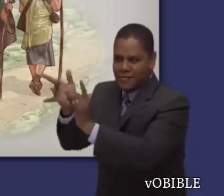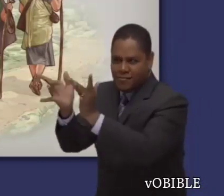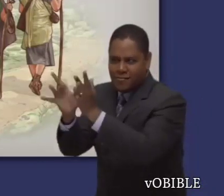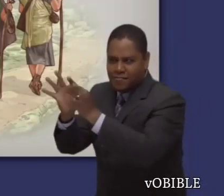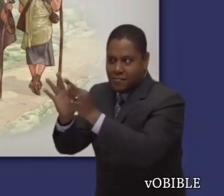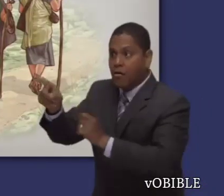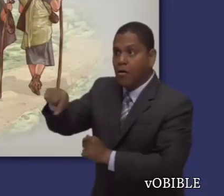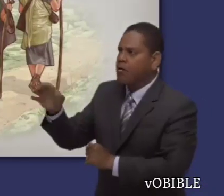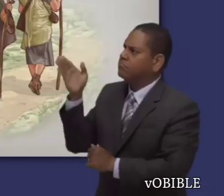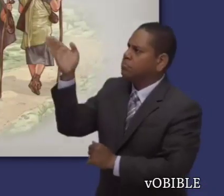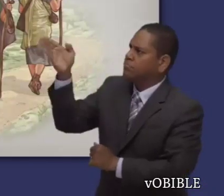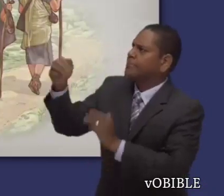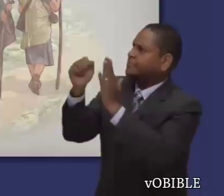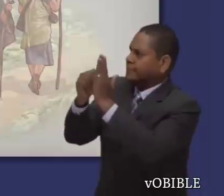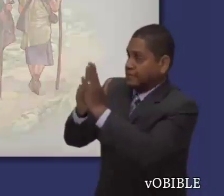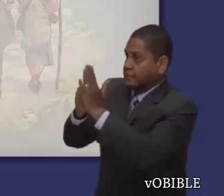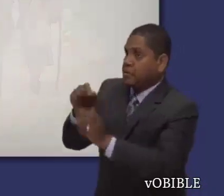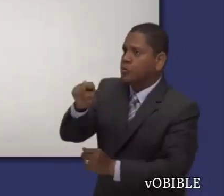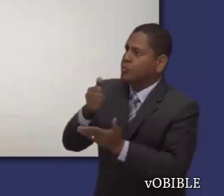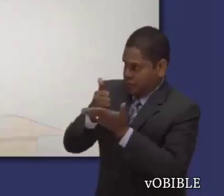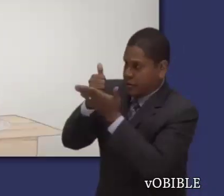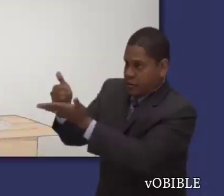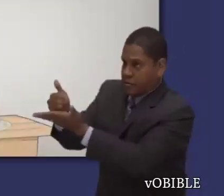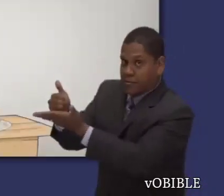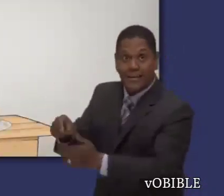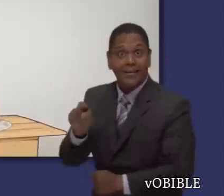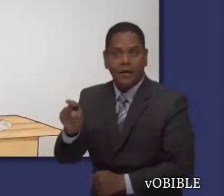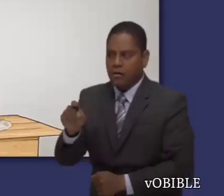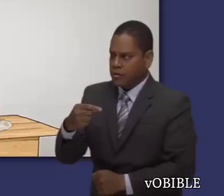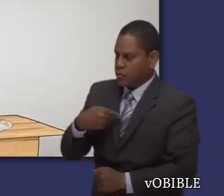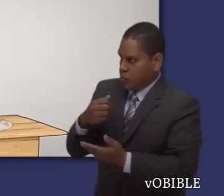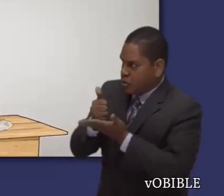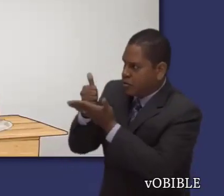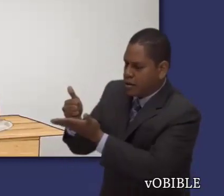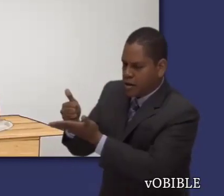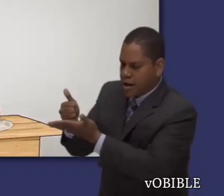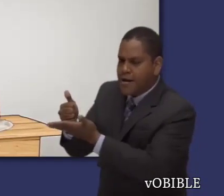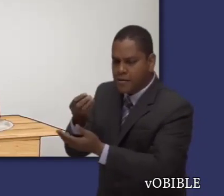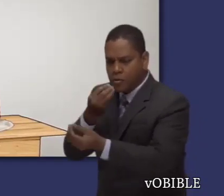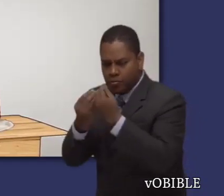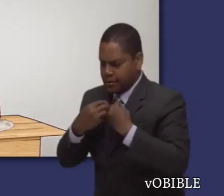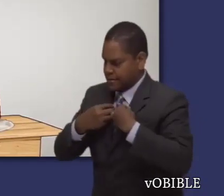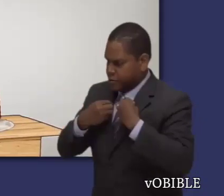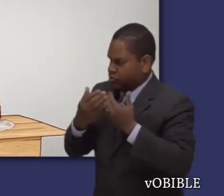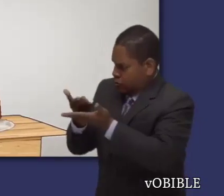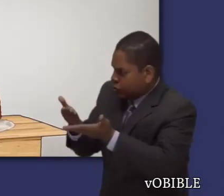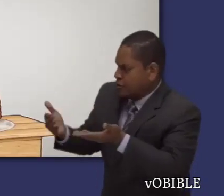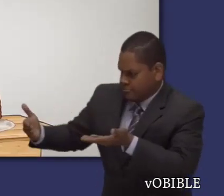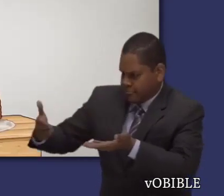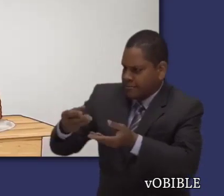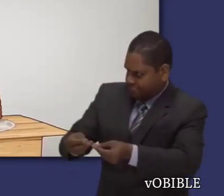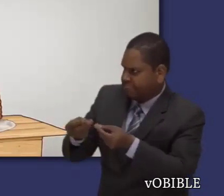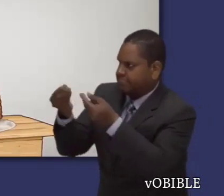viaje y que lo haga de una manera que agrade a Dios. No hay duda de que Gallo se esforzó por cubrir las